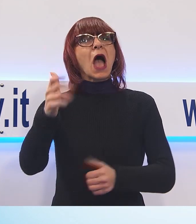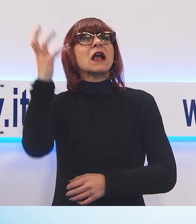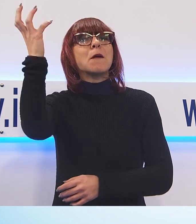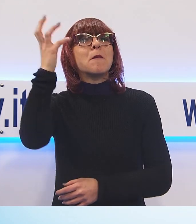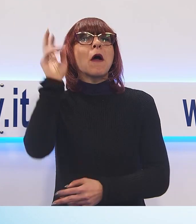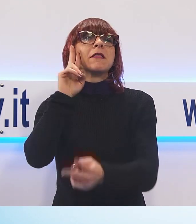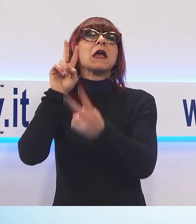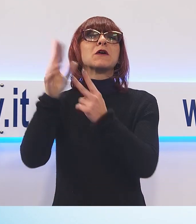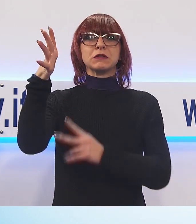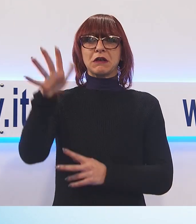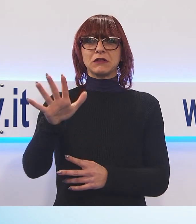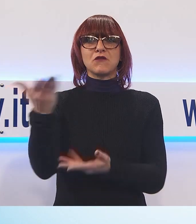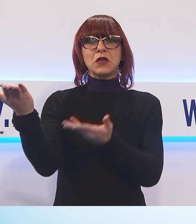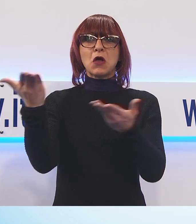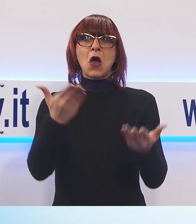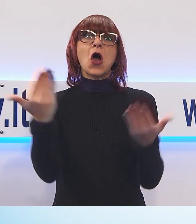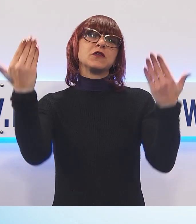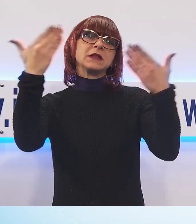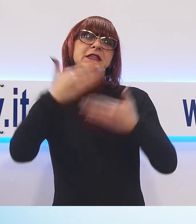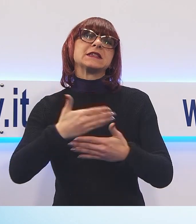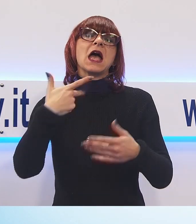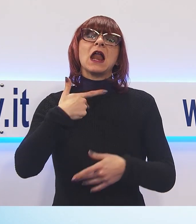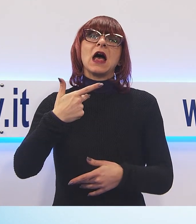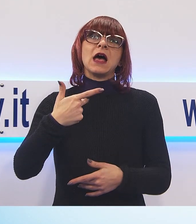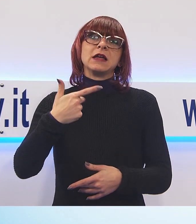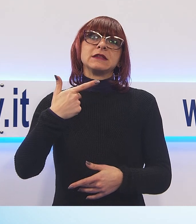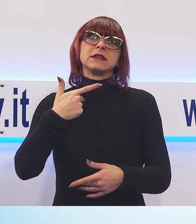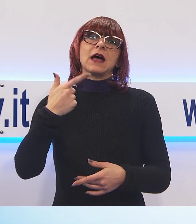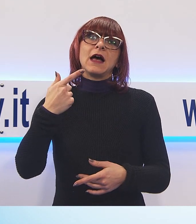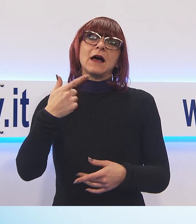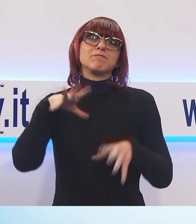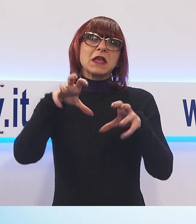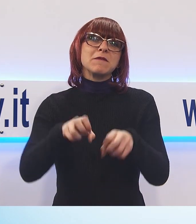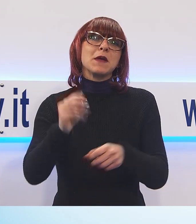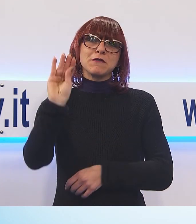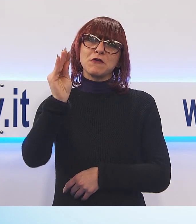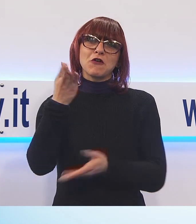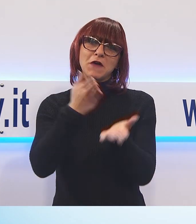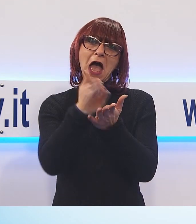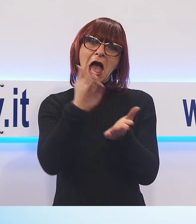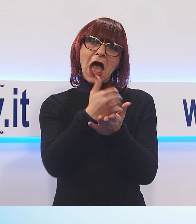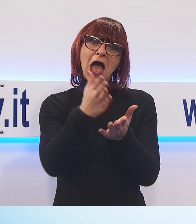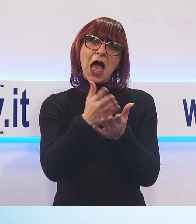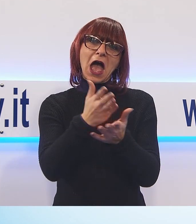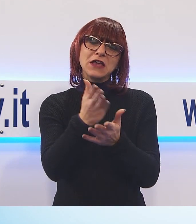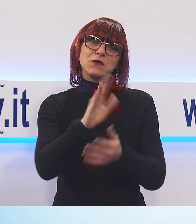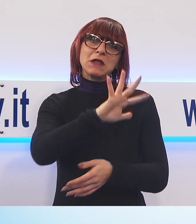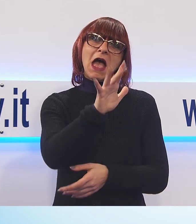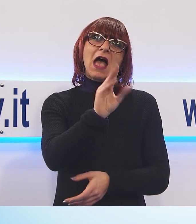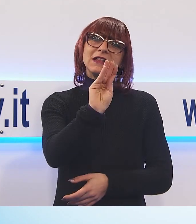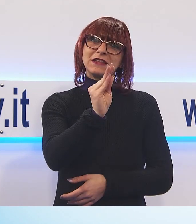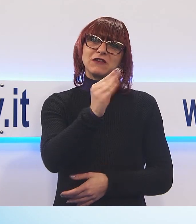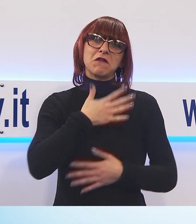Artè di Capandoli, per una serata incentrata sul tema dell'impegno dei giovani nell'aiutare i propri coetane in difficoltà.